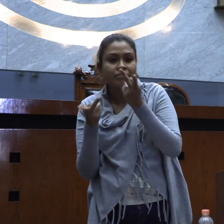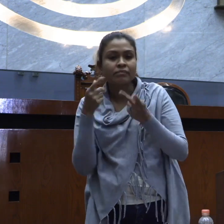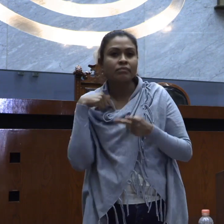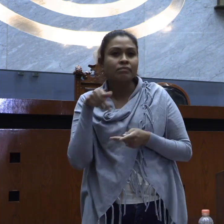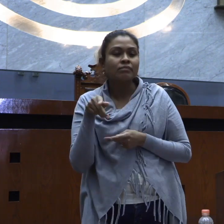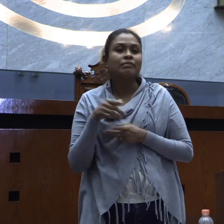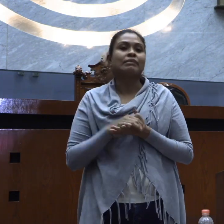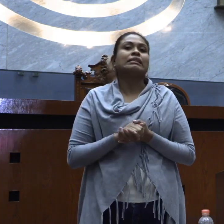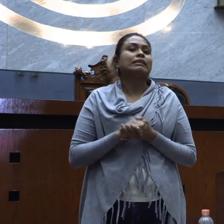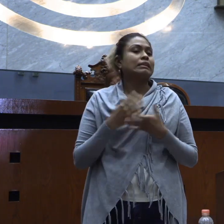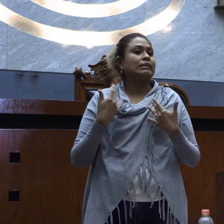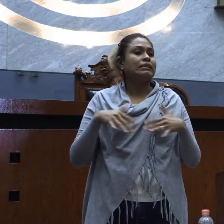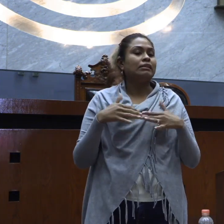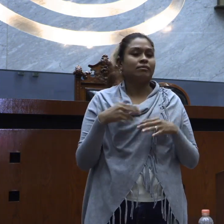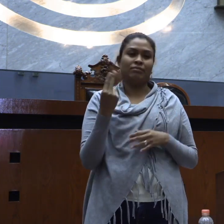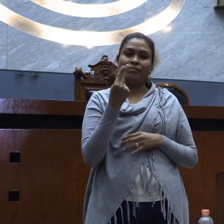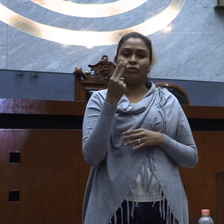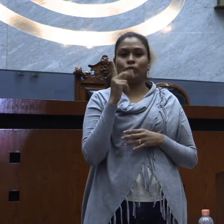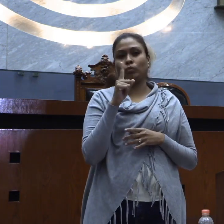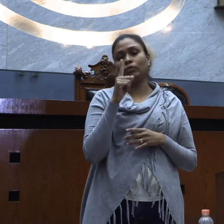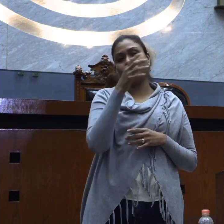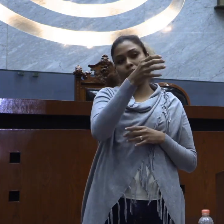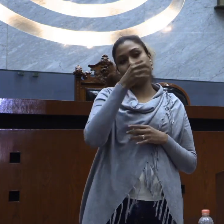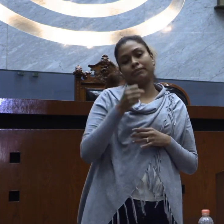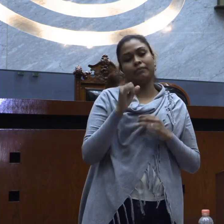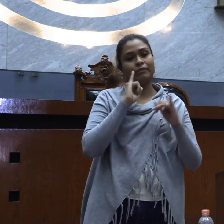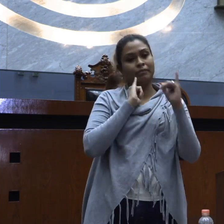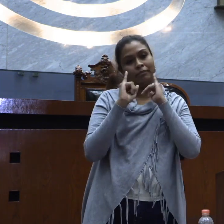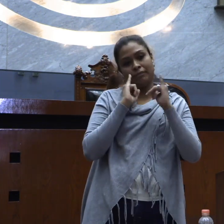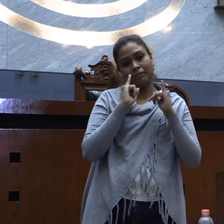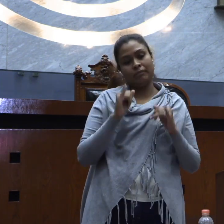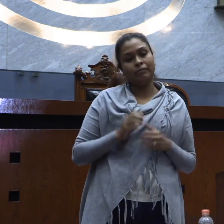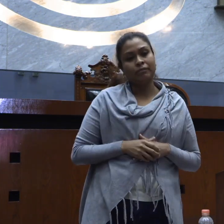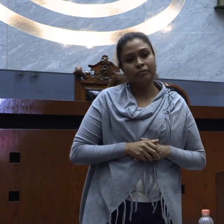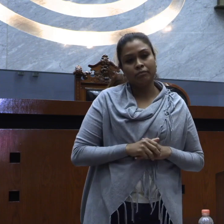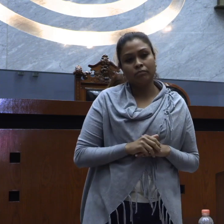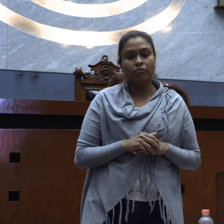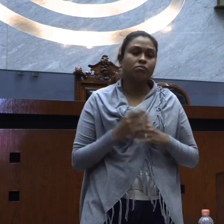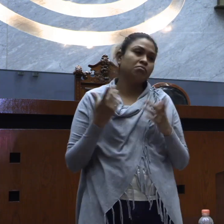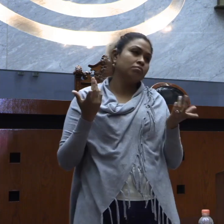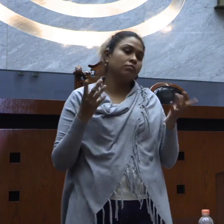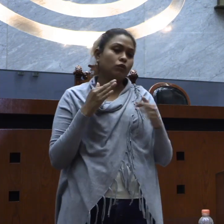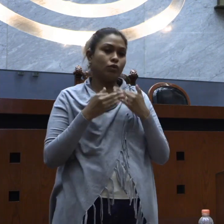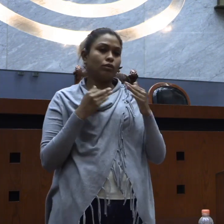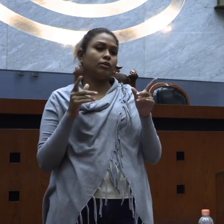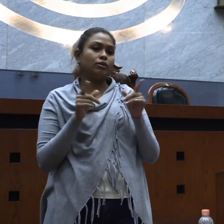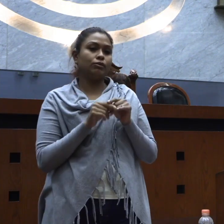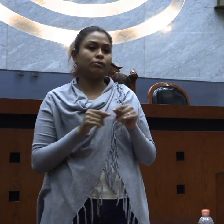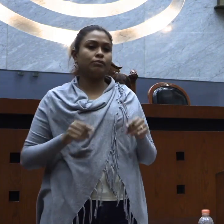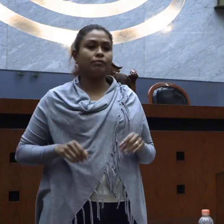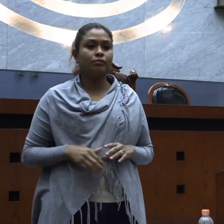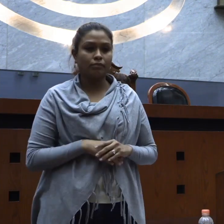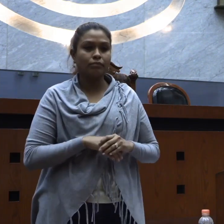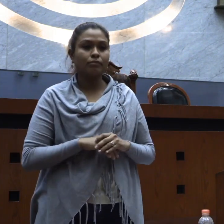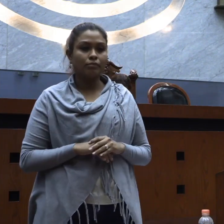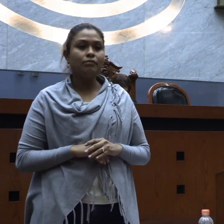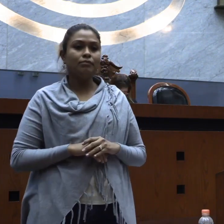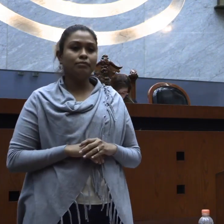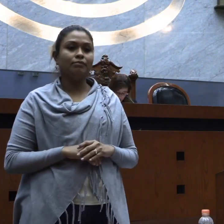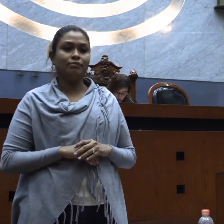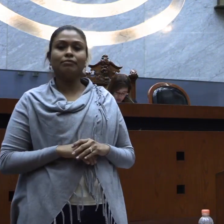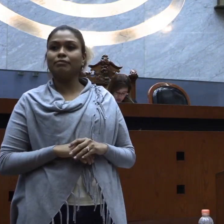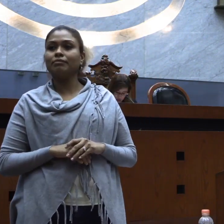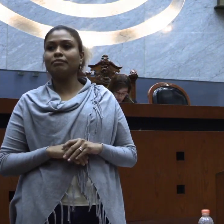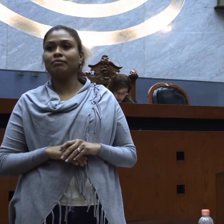consultar. Eso es lo que urge, urge un intérprete de lengua de señas